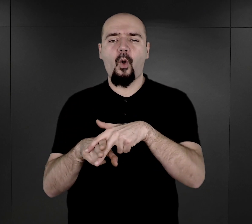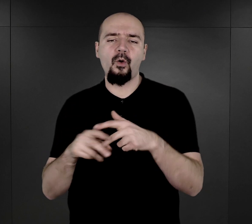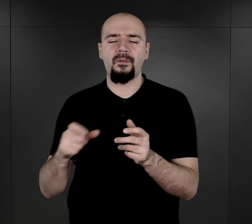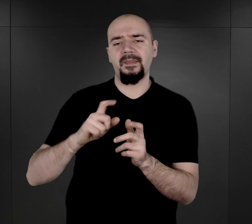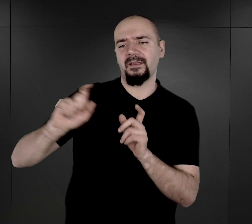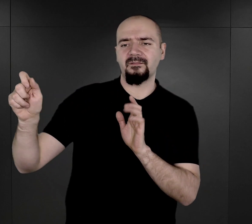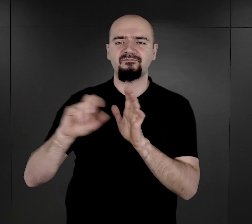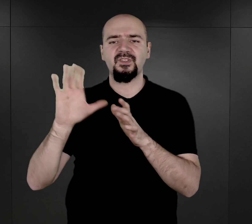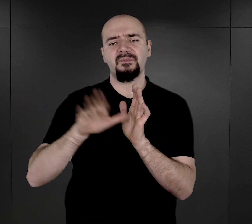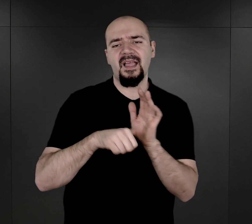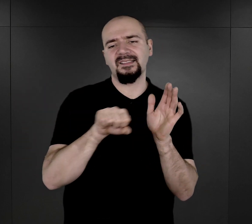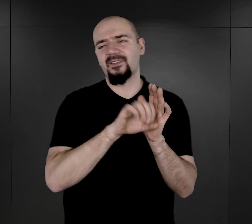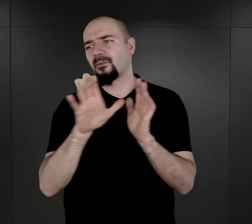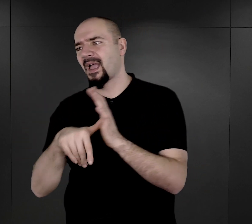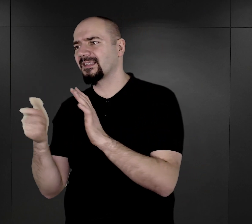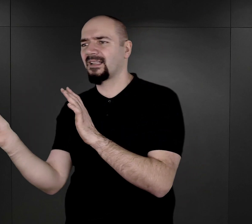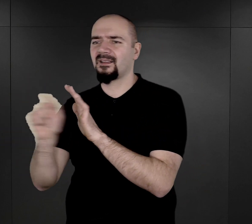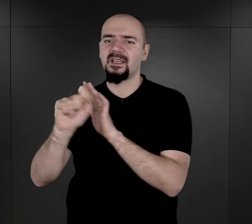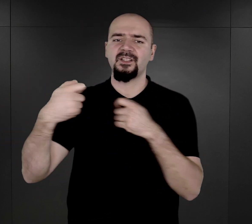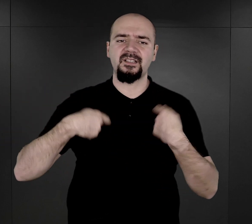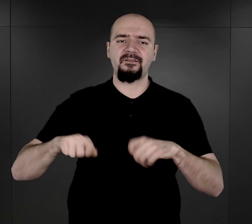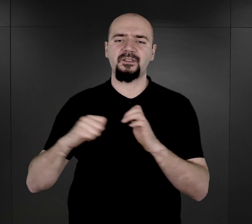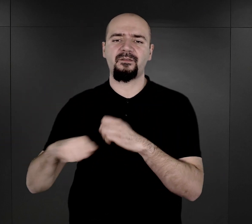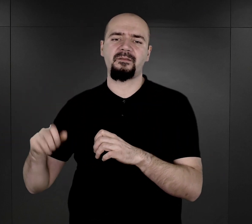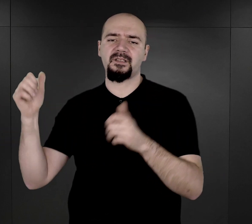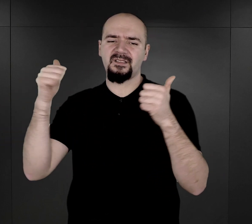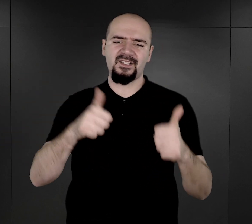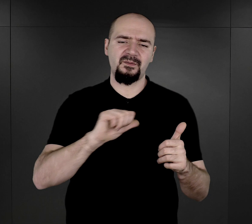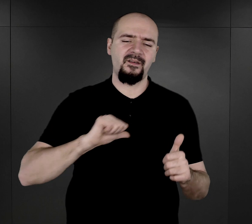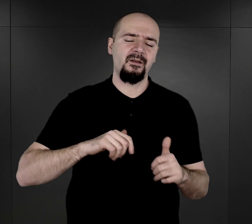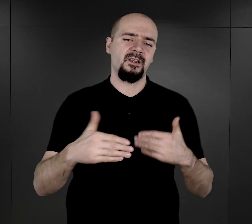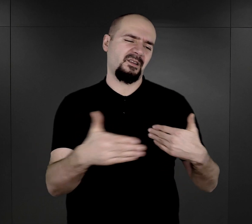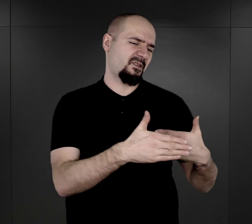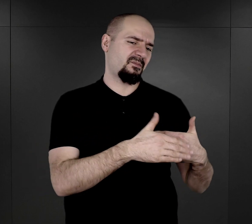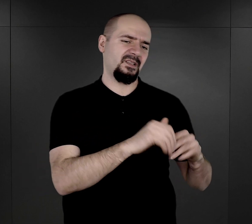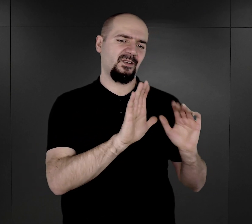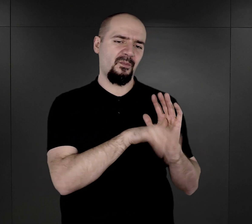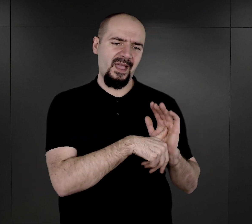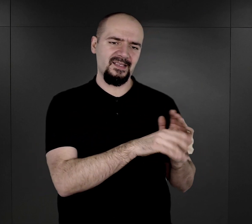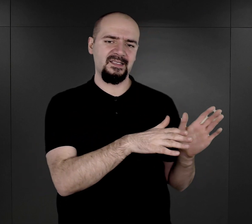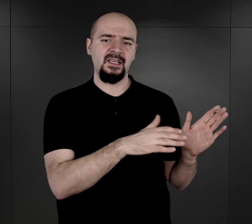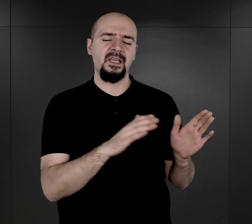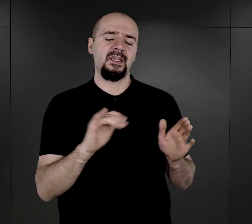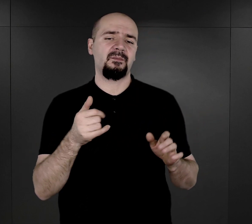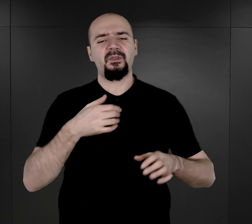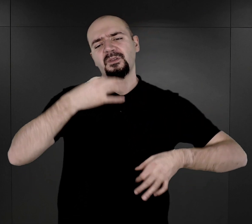do miasteczka czy do wsi, zatrzymywały się gdzieś tam na uboczu. Później jakiś śpiew,